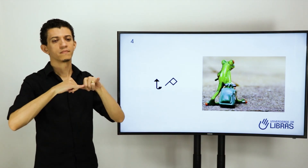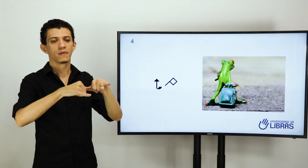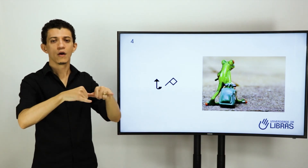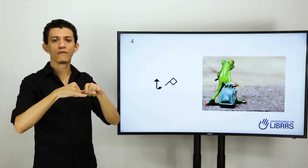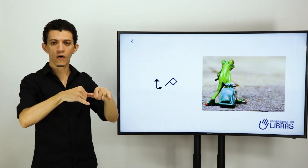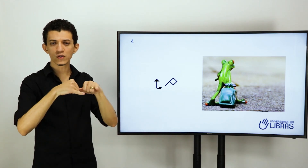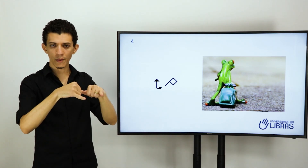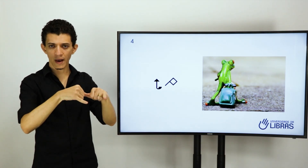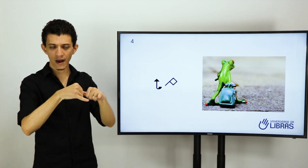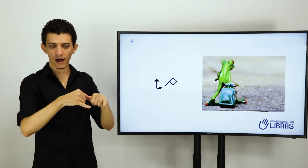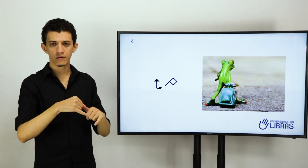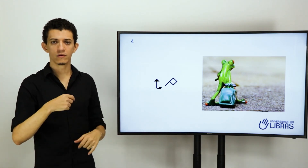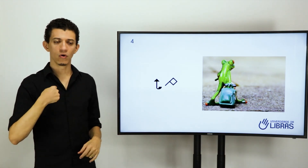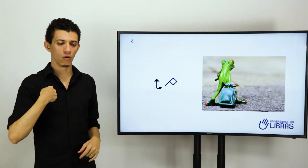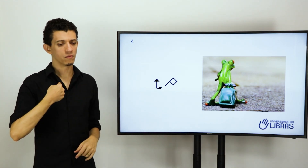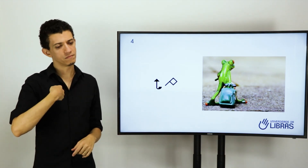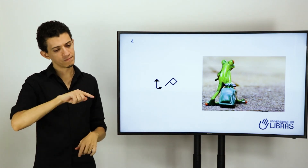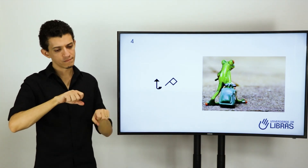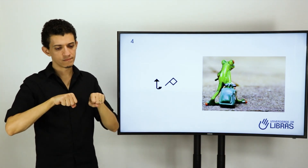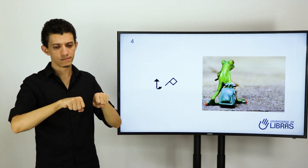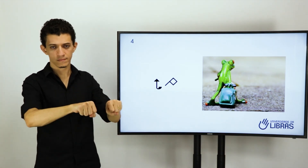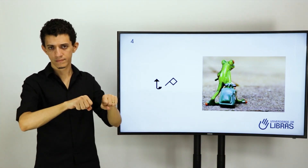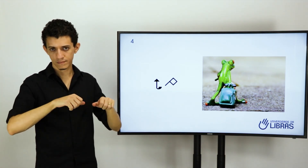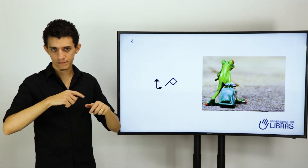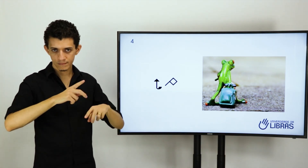Eu vou ao supermercado. Ou...